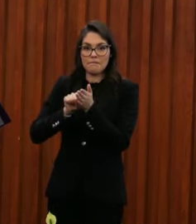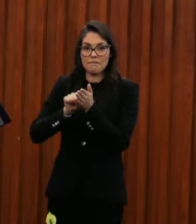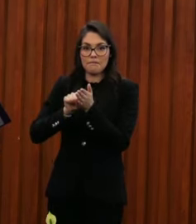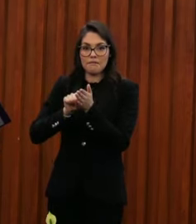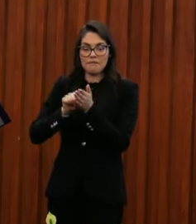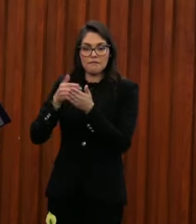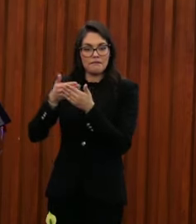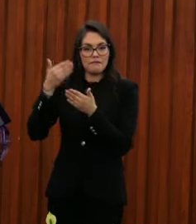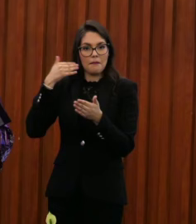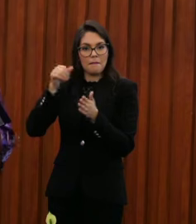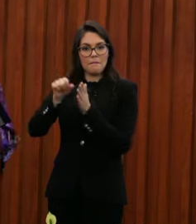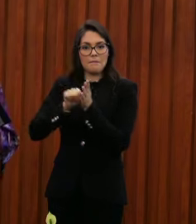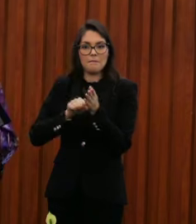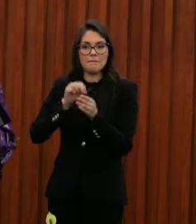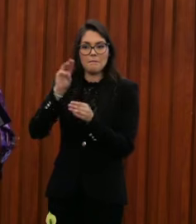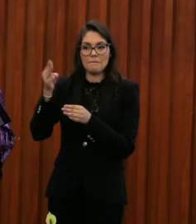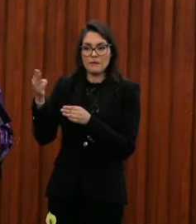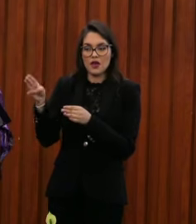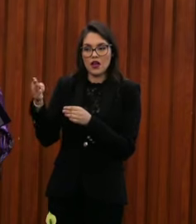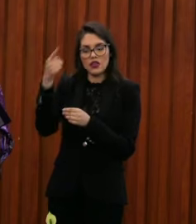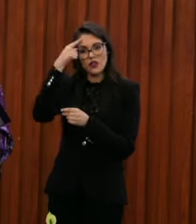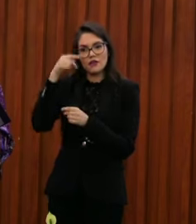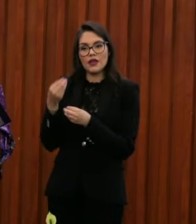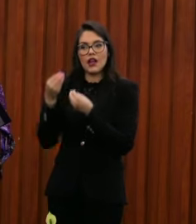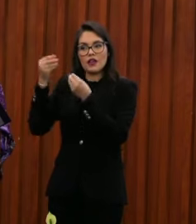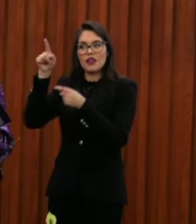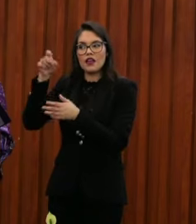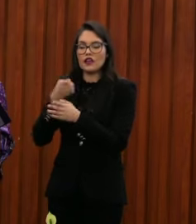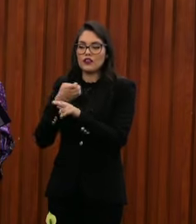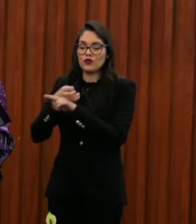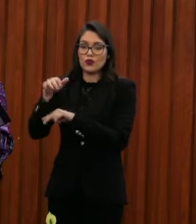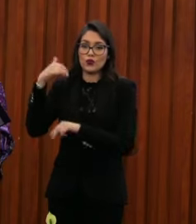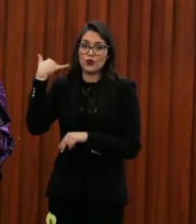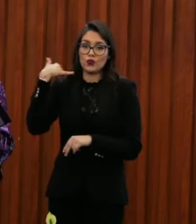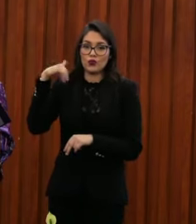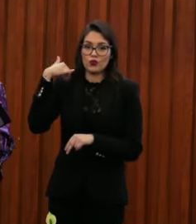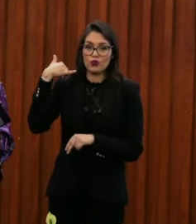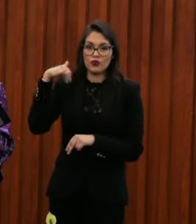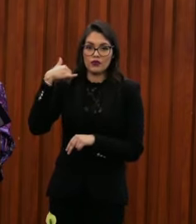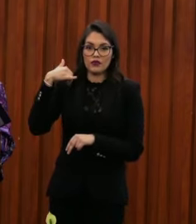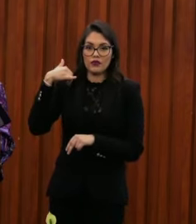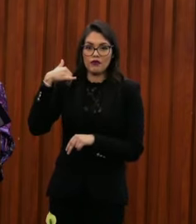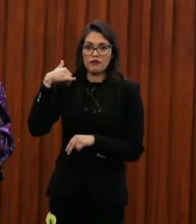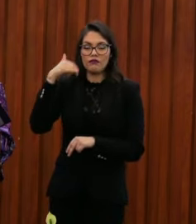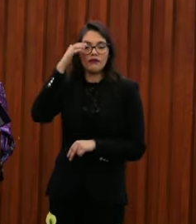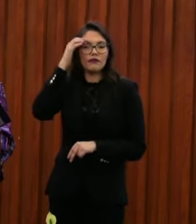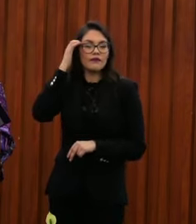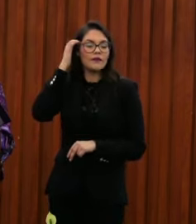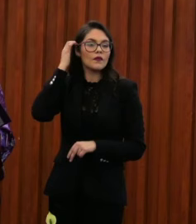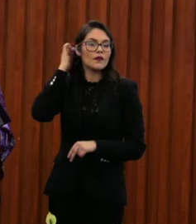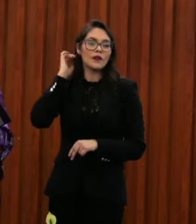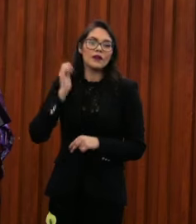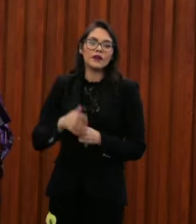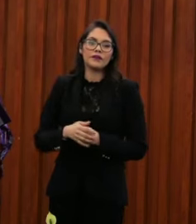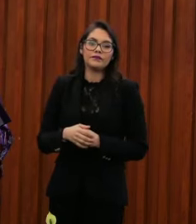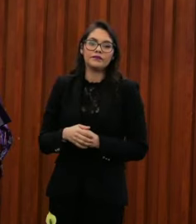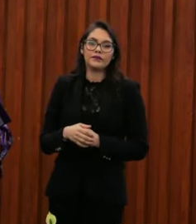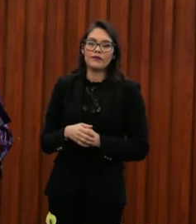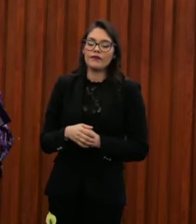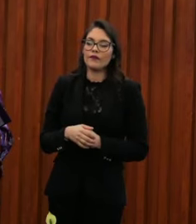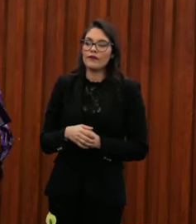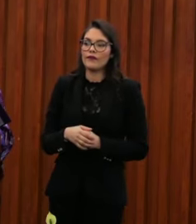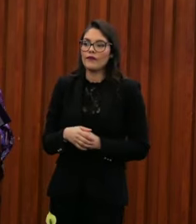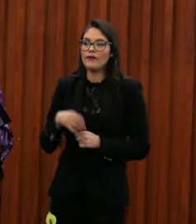concesiones de frecuencia en el Estado de Yucatán, en contra no nada más de estos principios de selección, sino exactamente